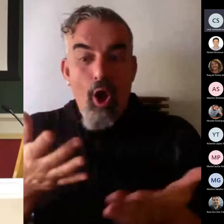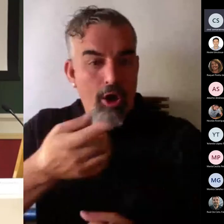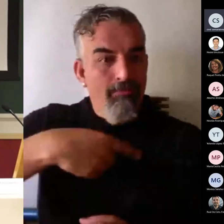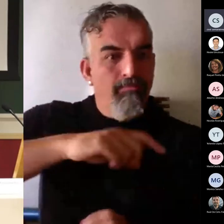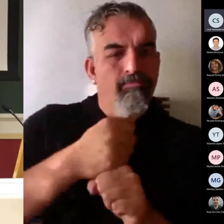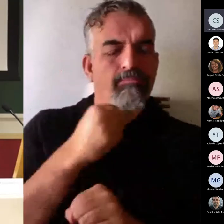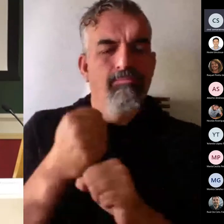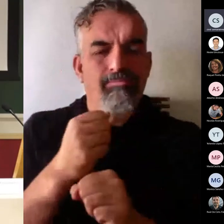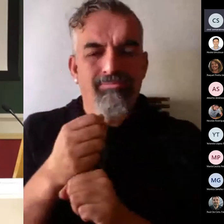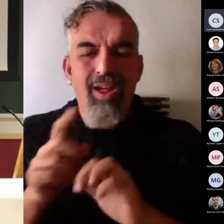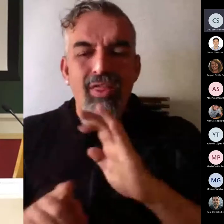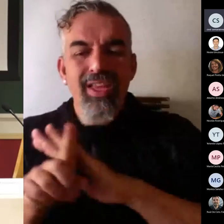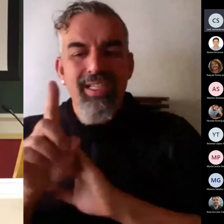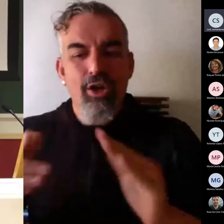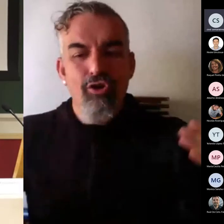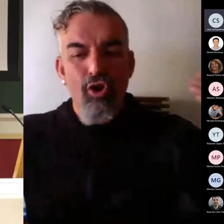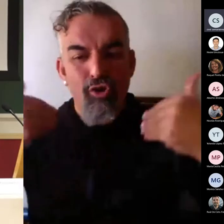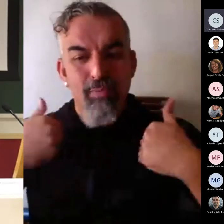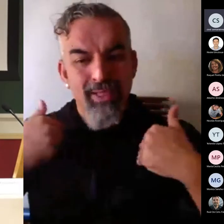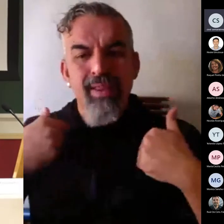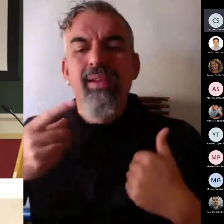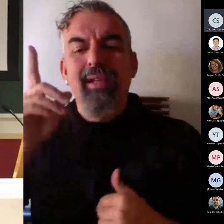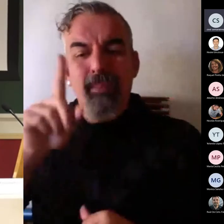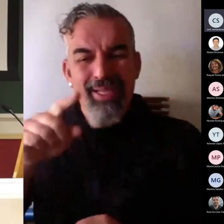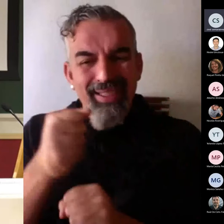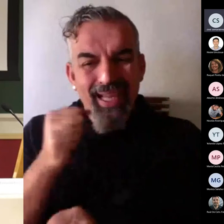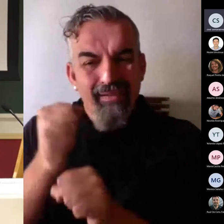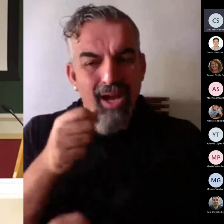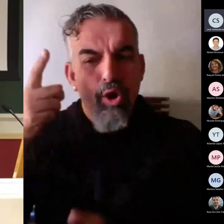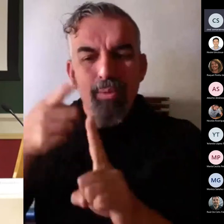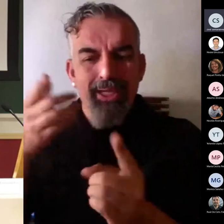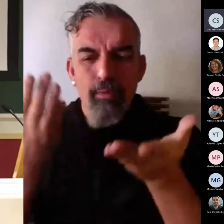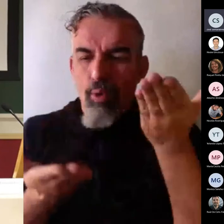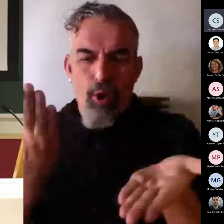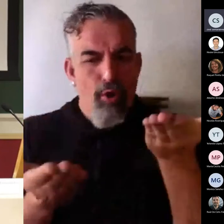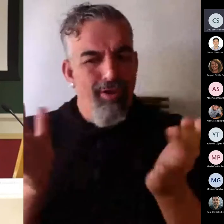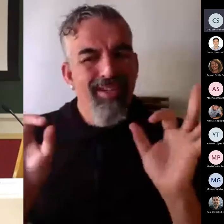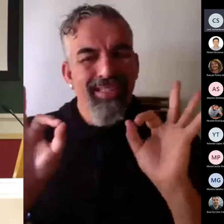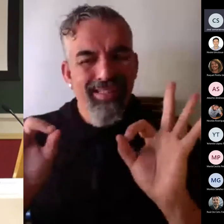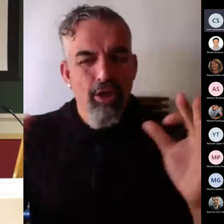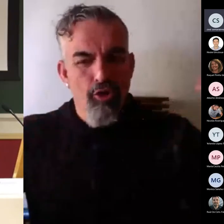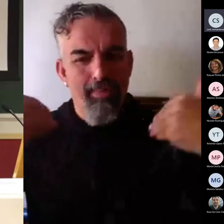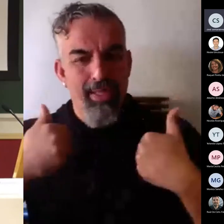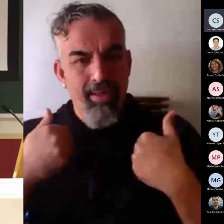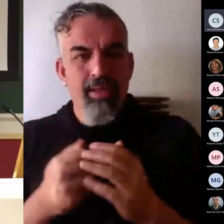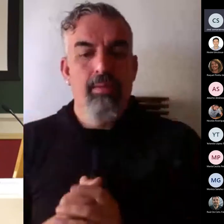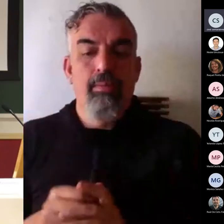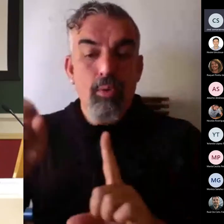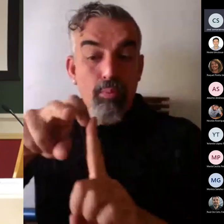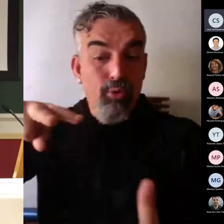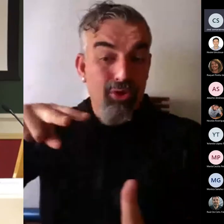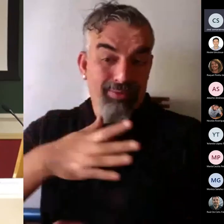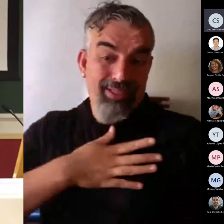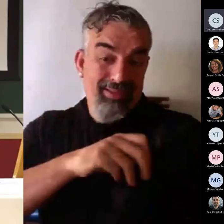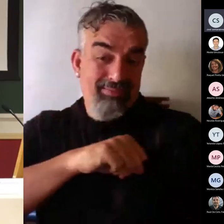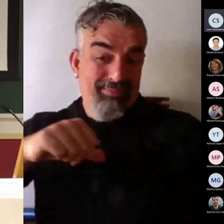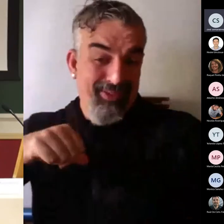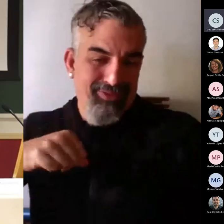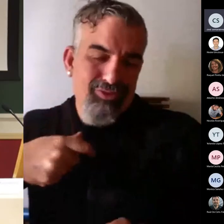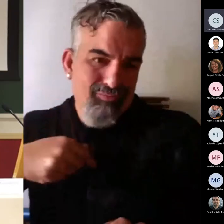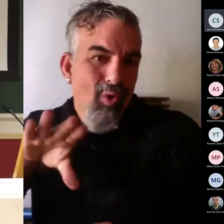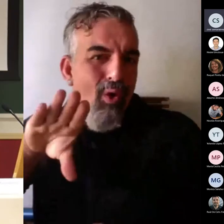evaluar para evaluar las competencias. Y eso queda claro desde el punto de vista personal, así lo entiendo.